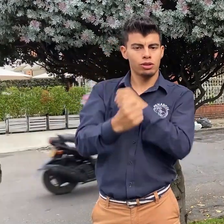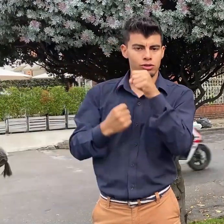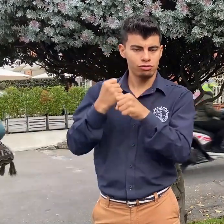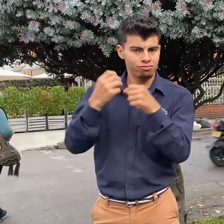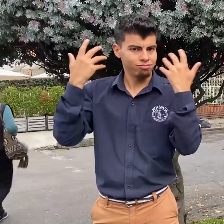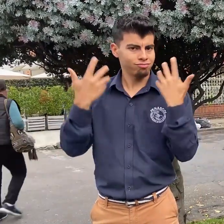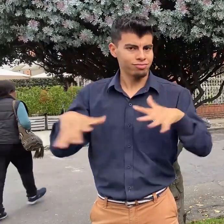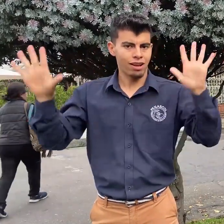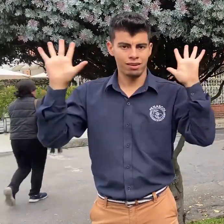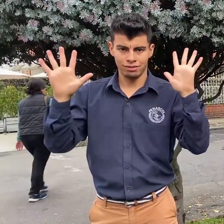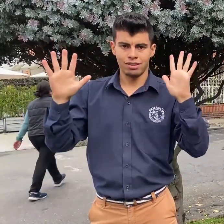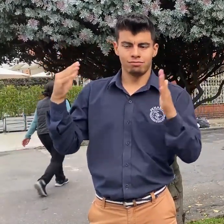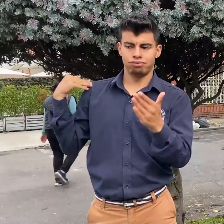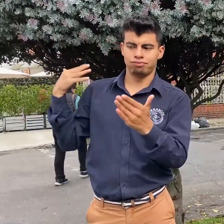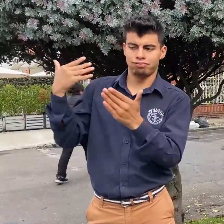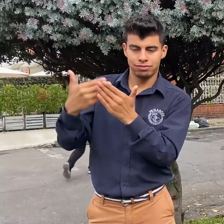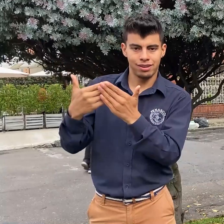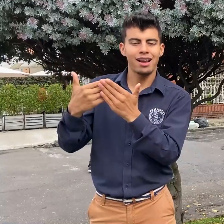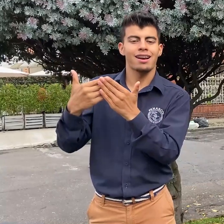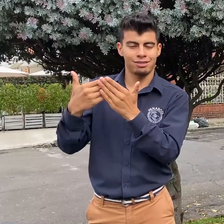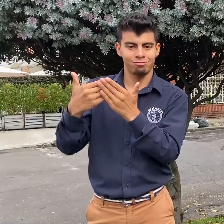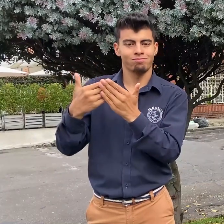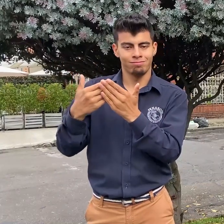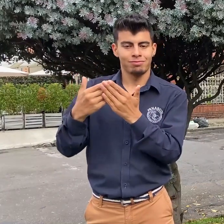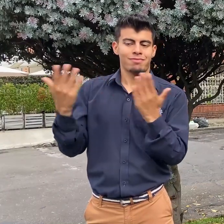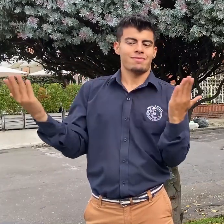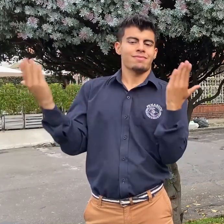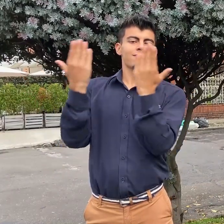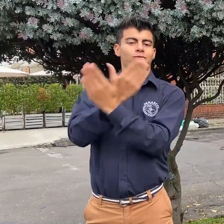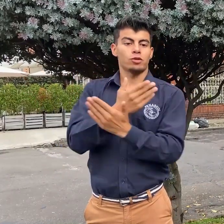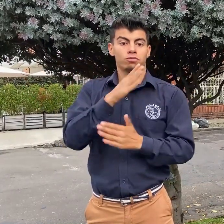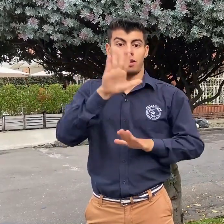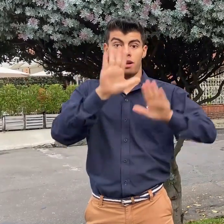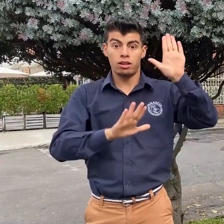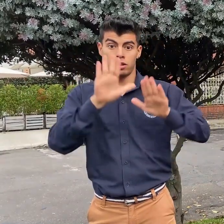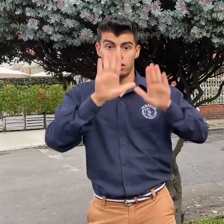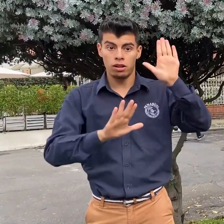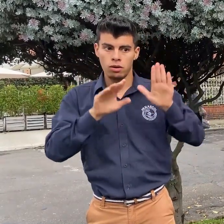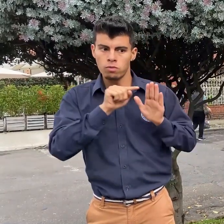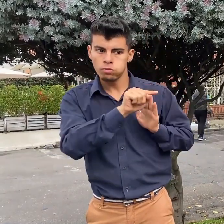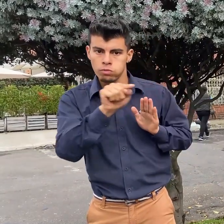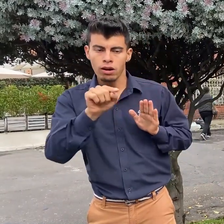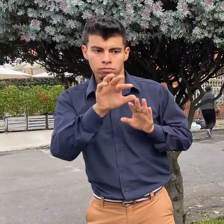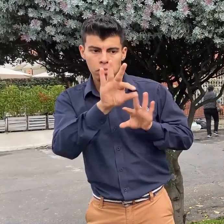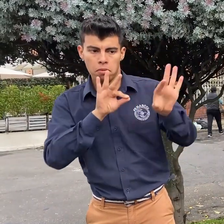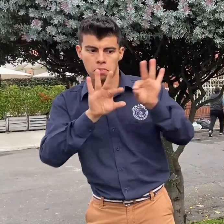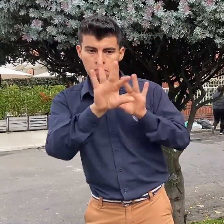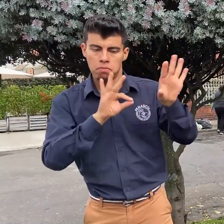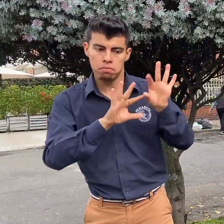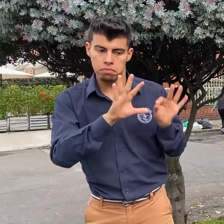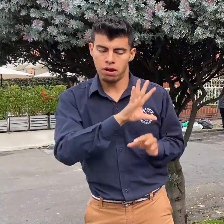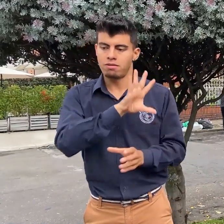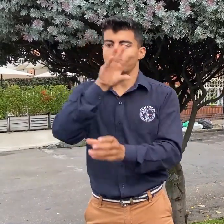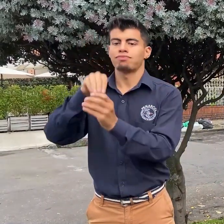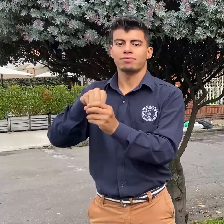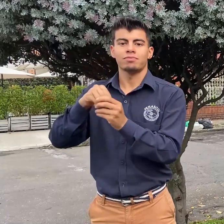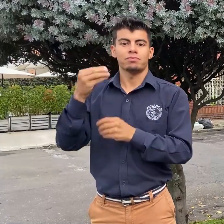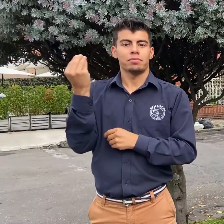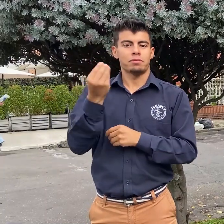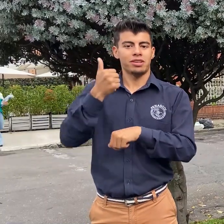Consejo Directivo de FENASCOL cumplieron ya con el periodo de cuatro años correspondientes al cargo, se eligieron entre los candidatos los nuevos miembros del